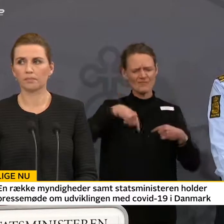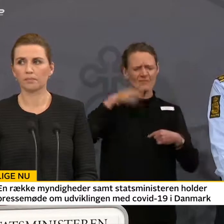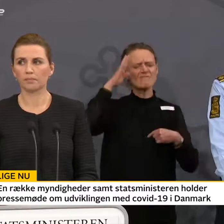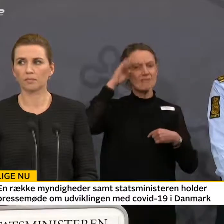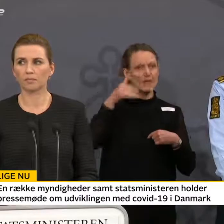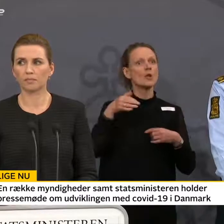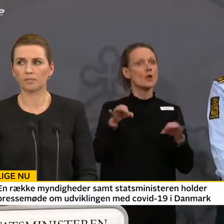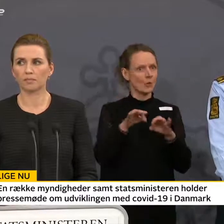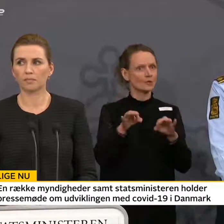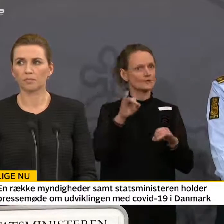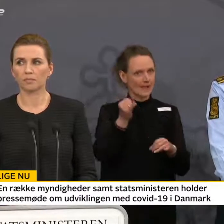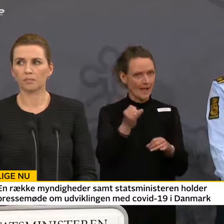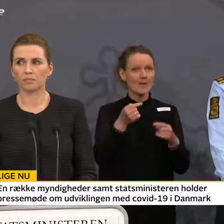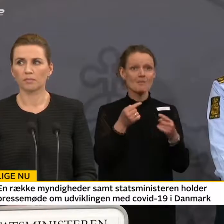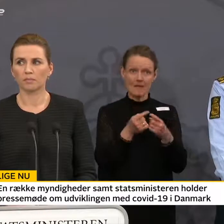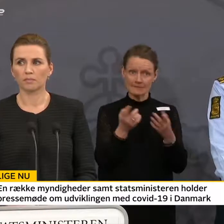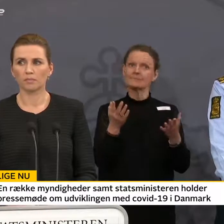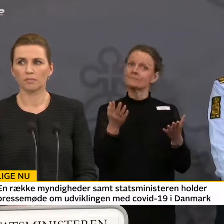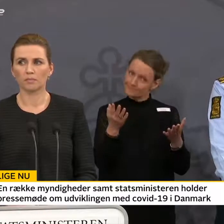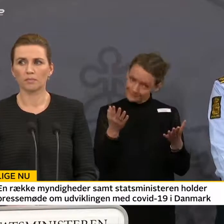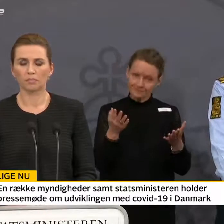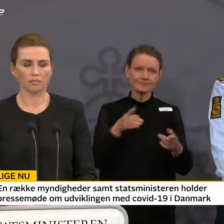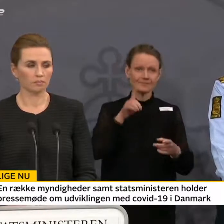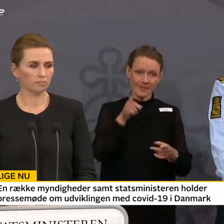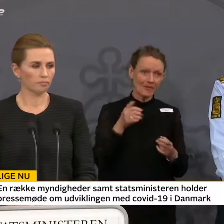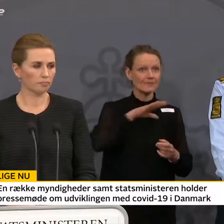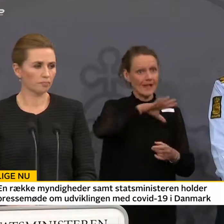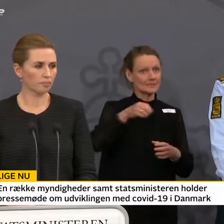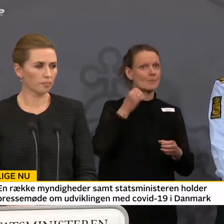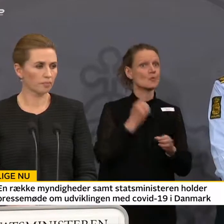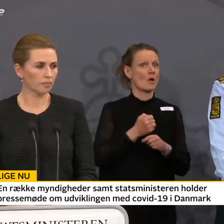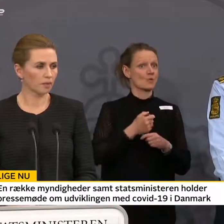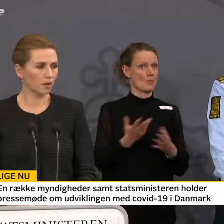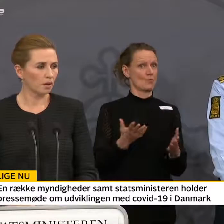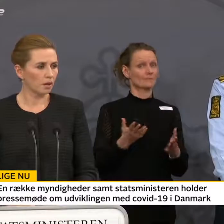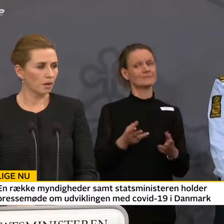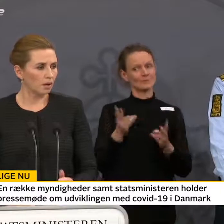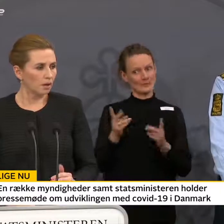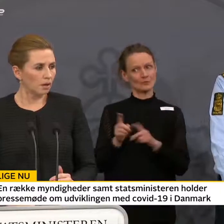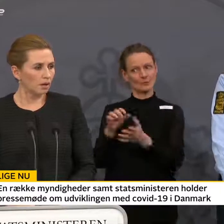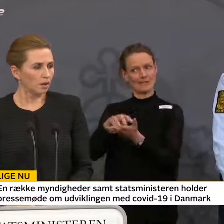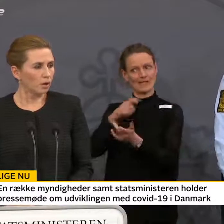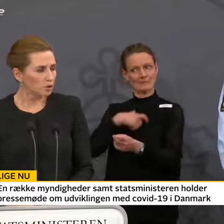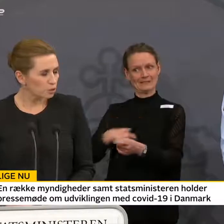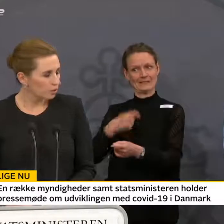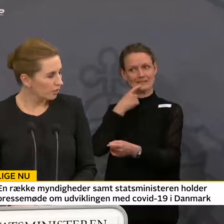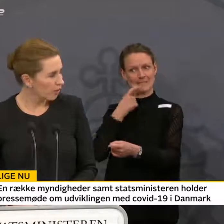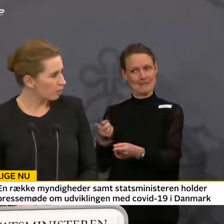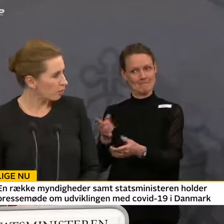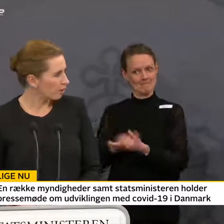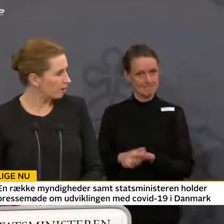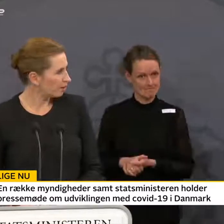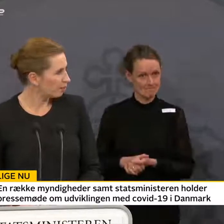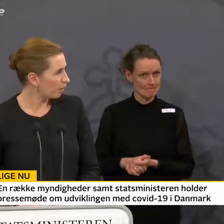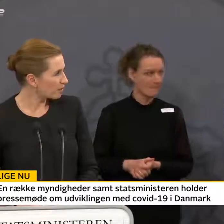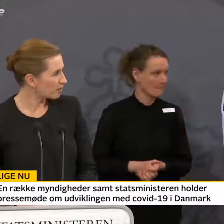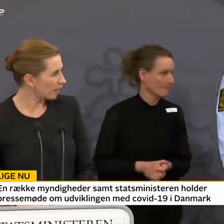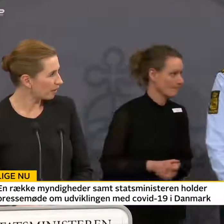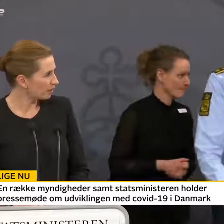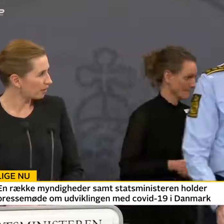men det kommer til at kræve nogle ofre af os alle sammen, som statsministeren startede med at sige. Tak. Og så slutter vi af på